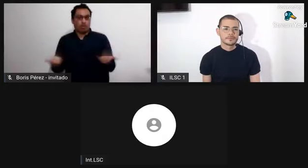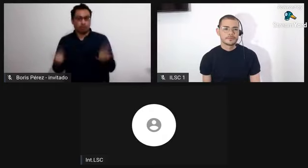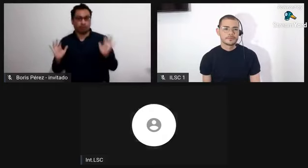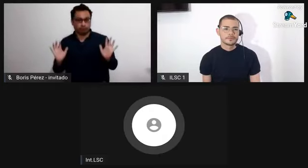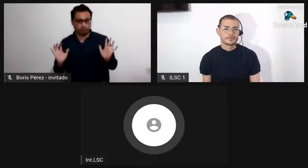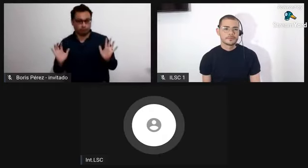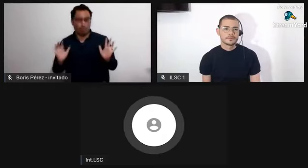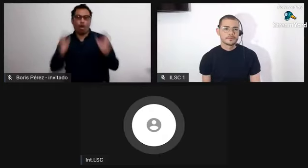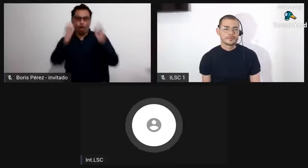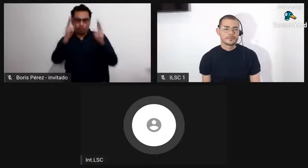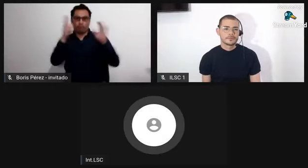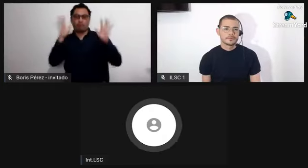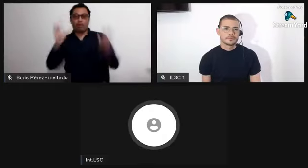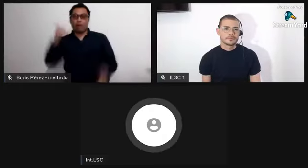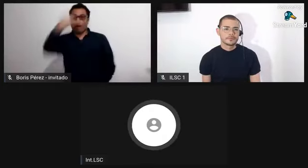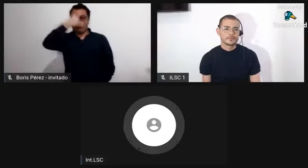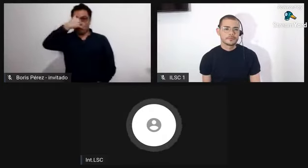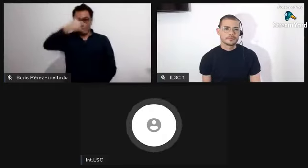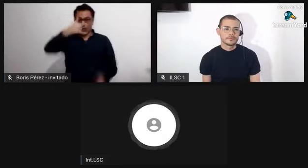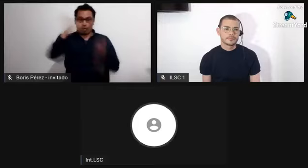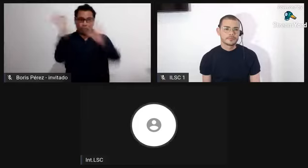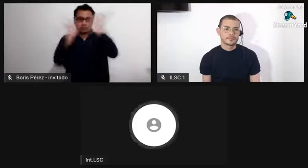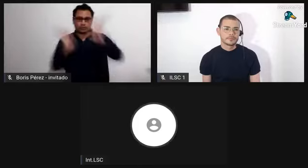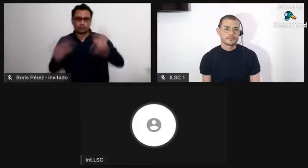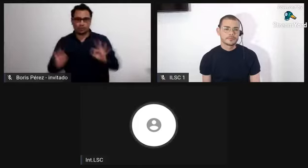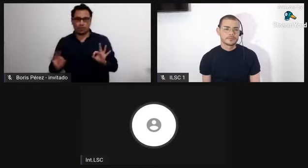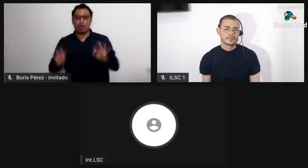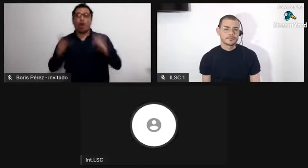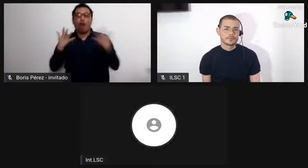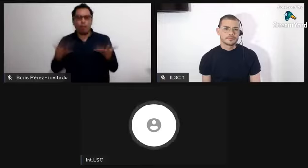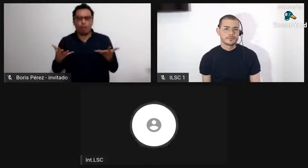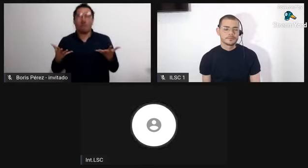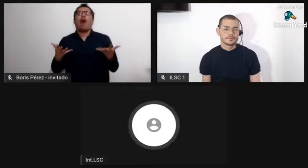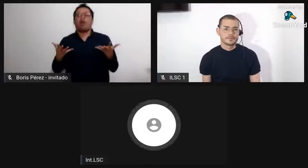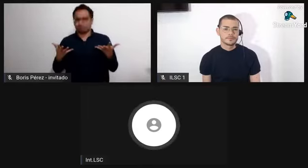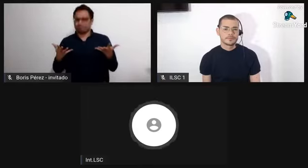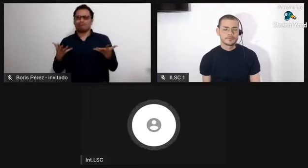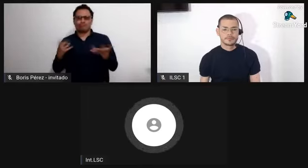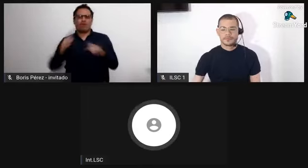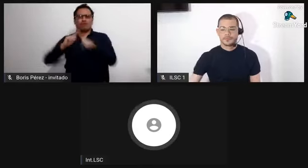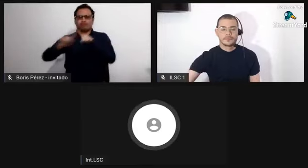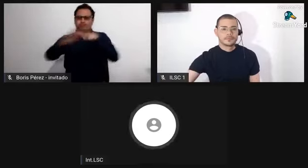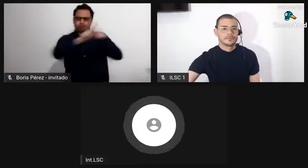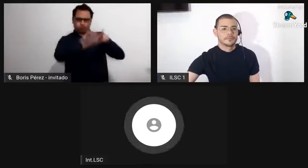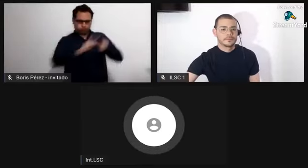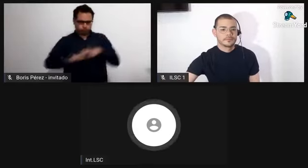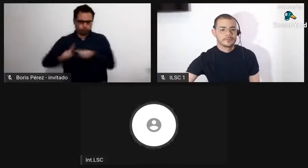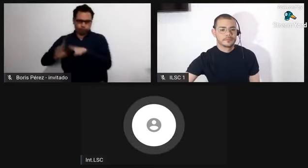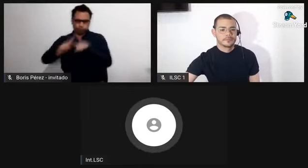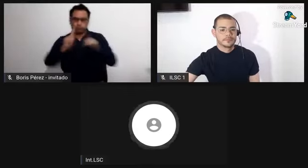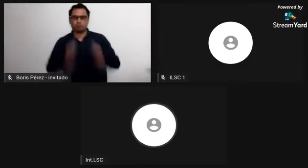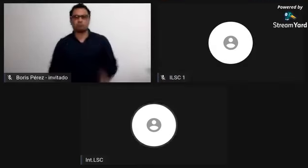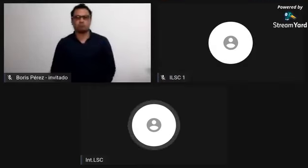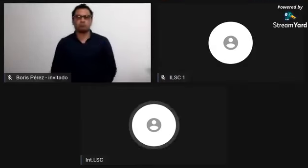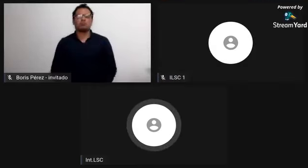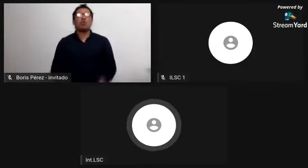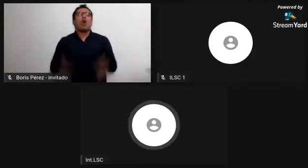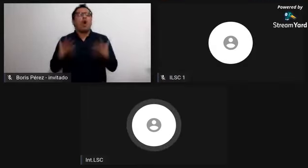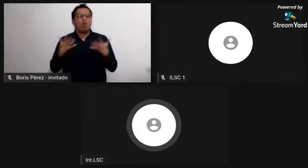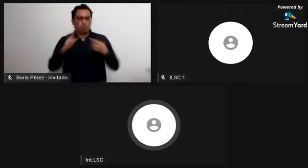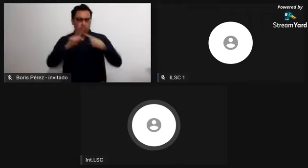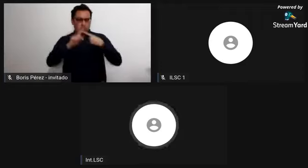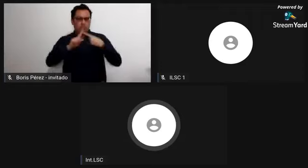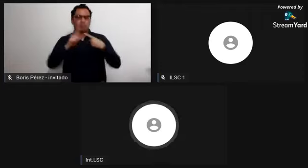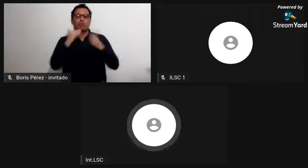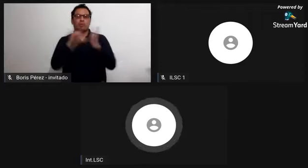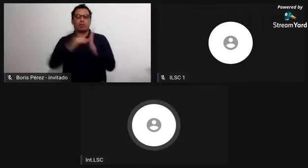Cuando hablamos de afrocolombianidad y afrocolombianos podemos establecerlo en una época actual. Sin embargo,